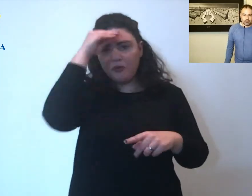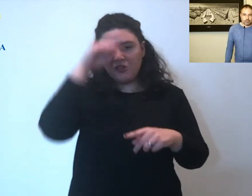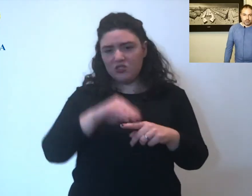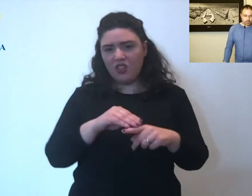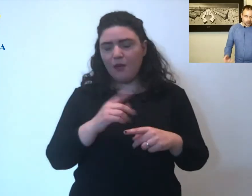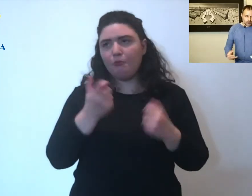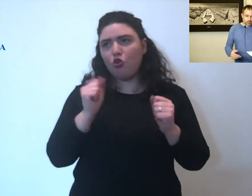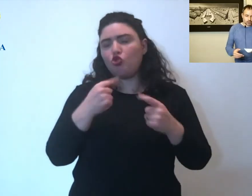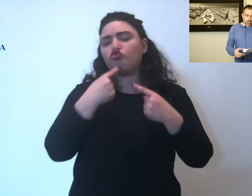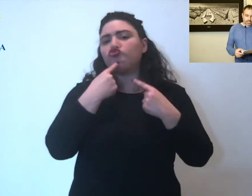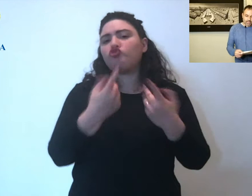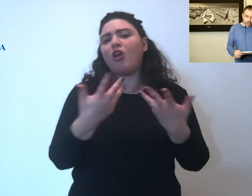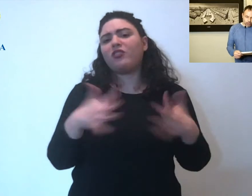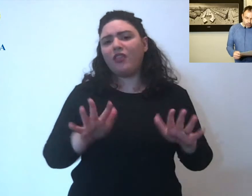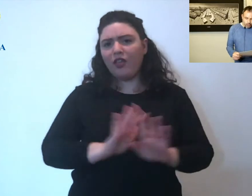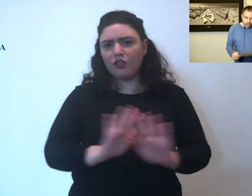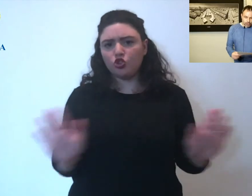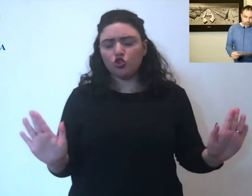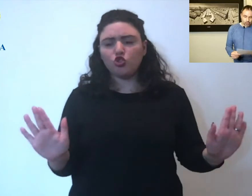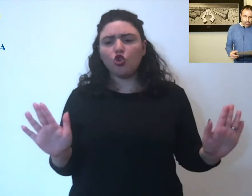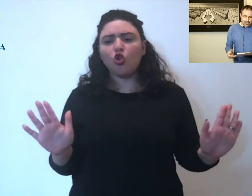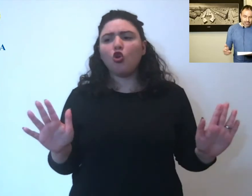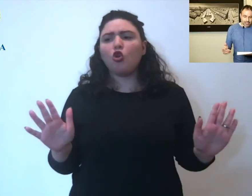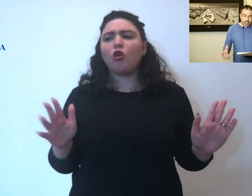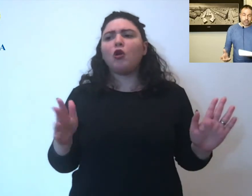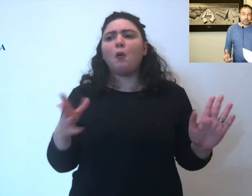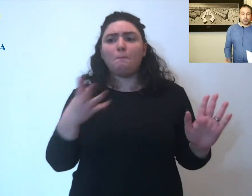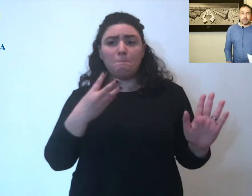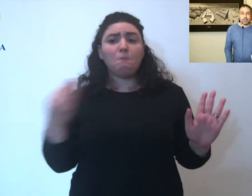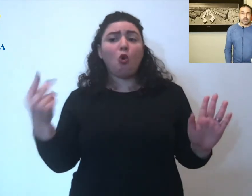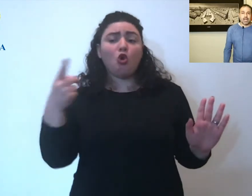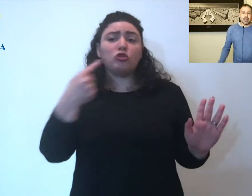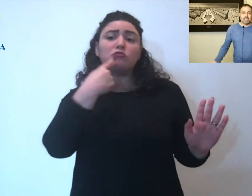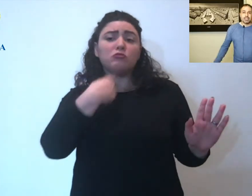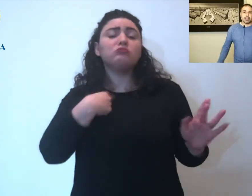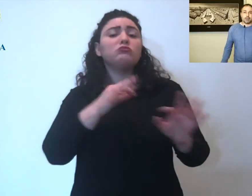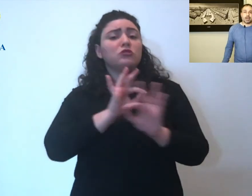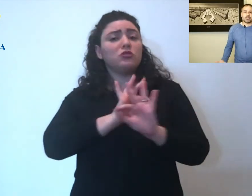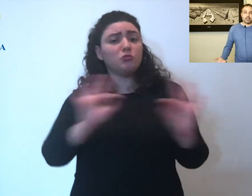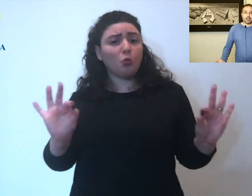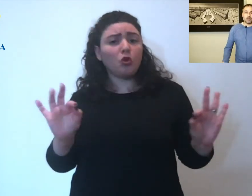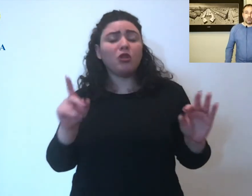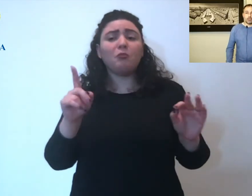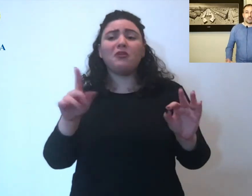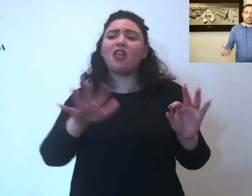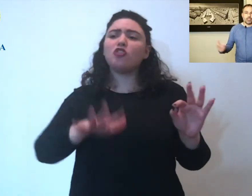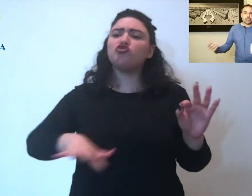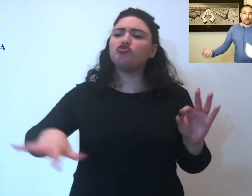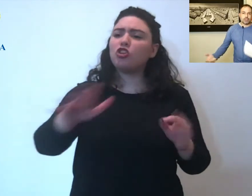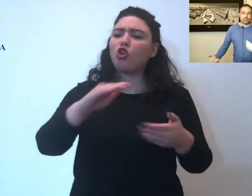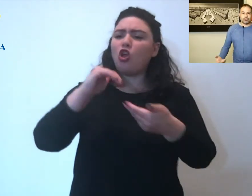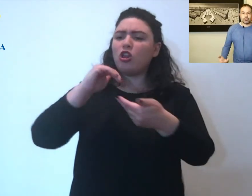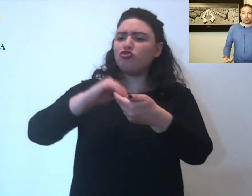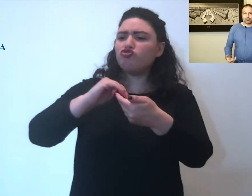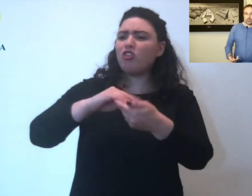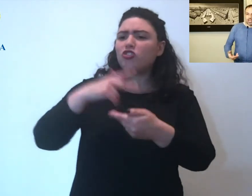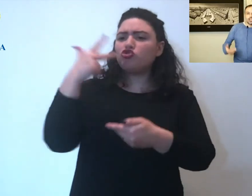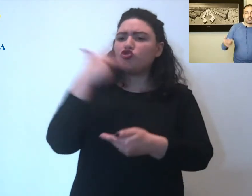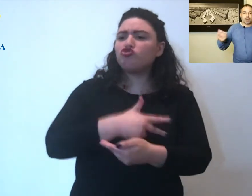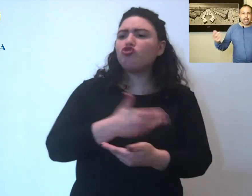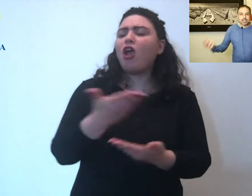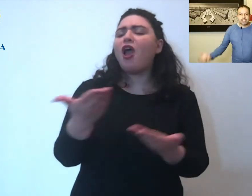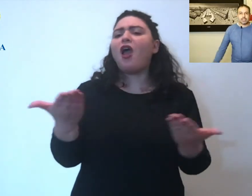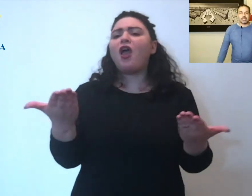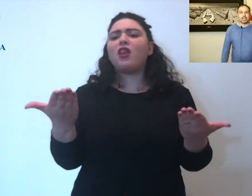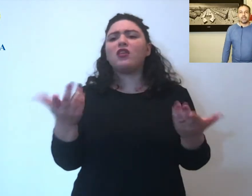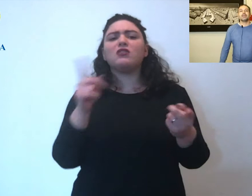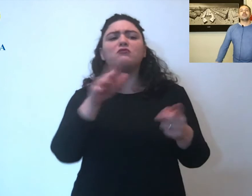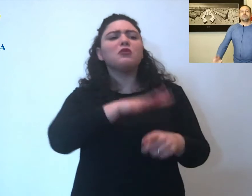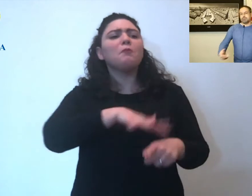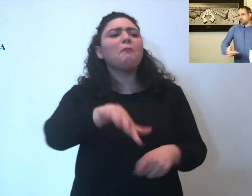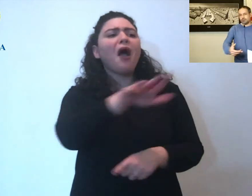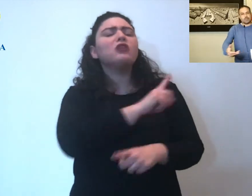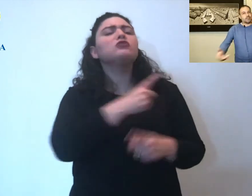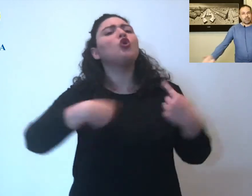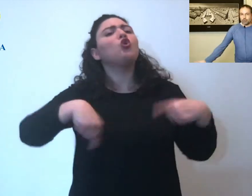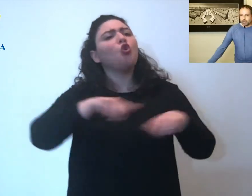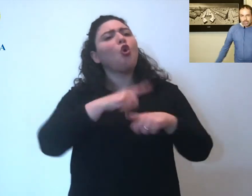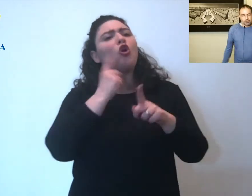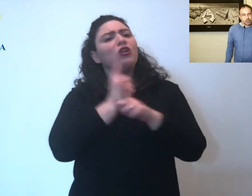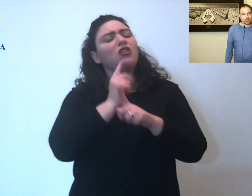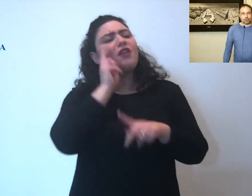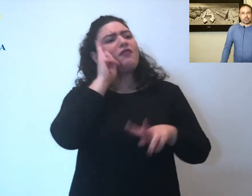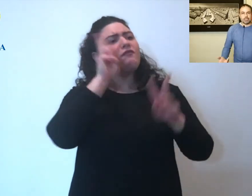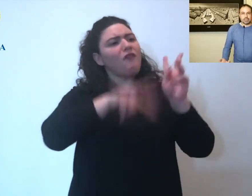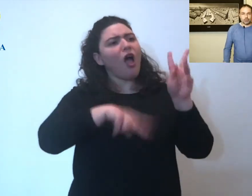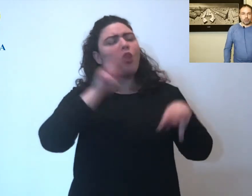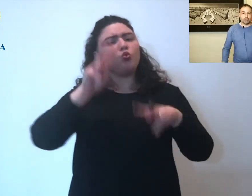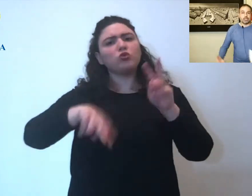io l'ho già detto ho ricevuto anche delle disponibilità da parte di alcuni circoli centri sociali spazi che ne